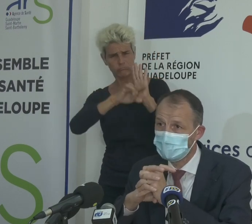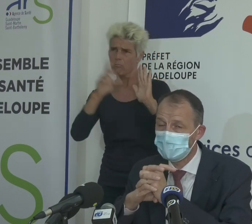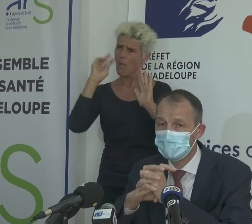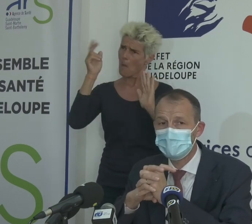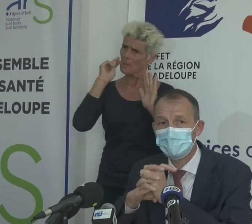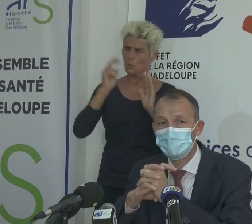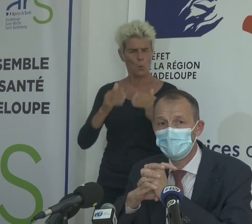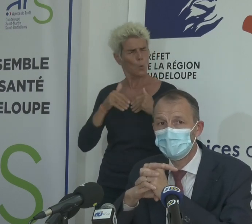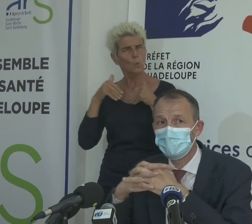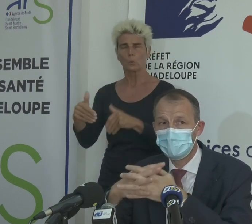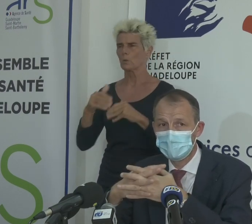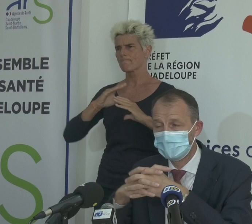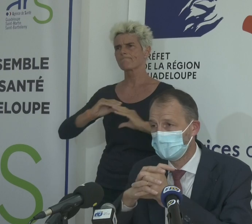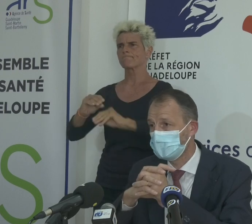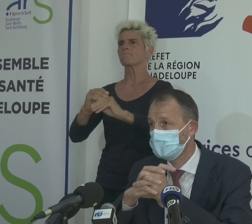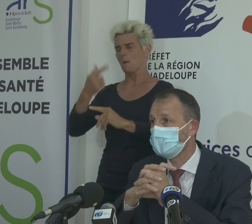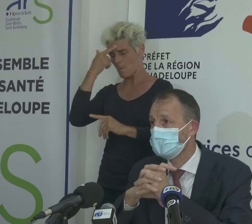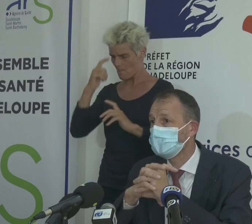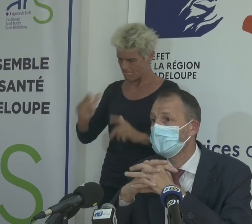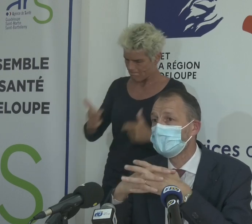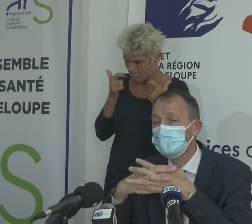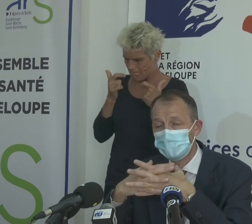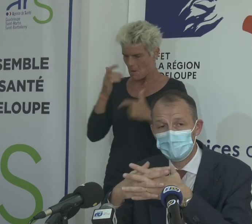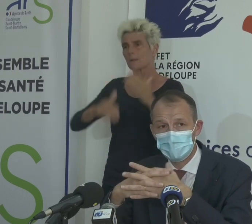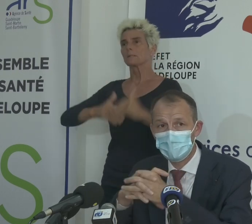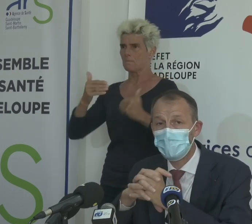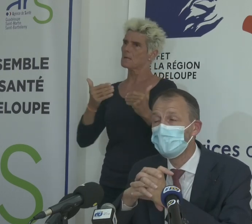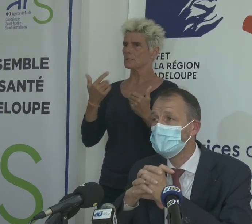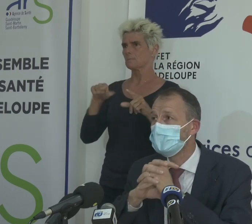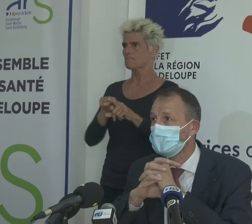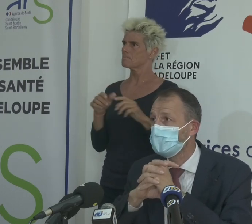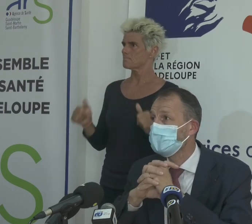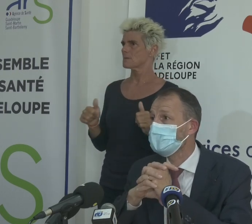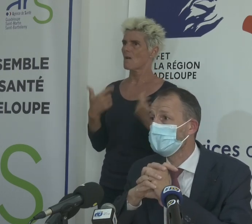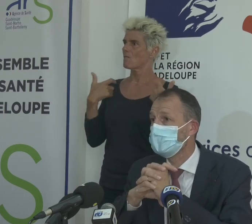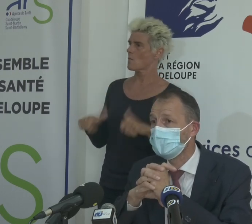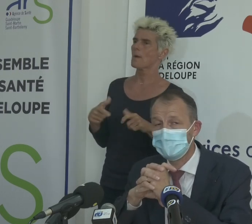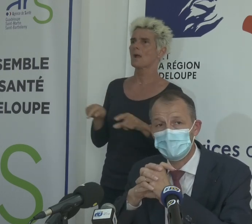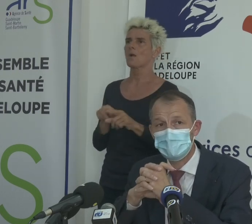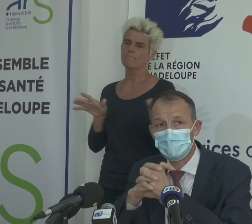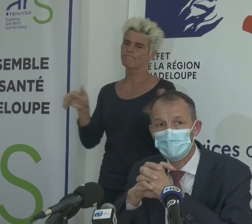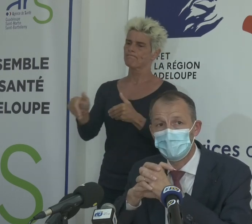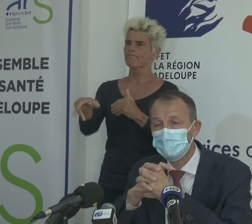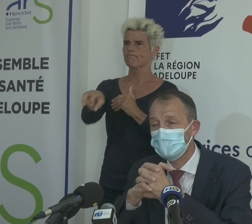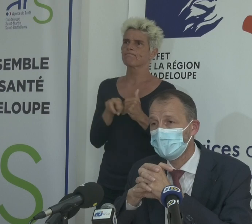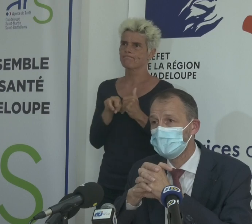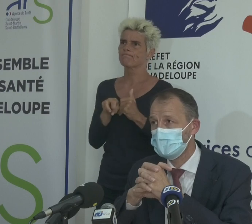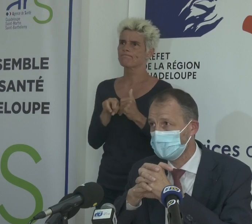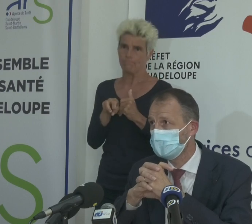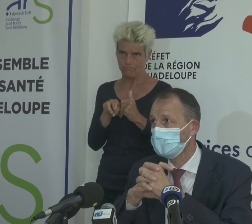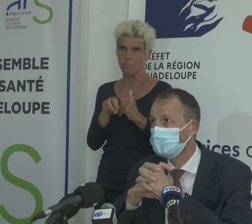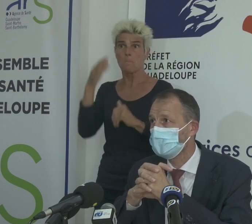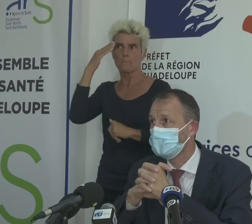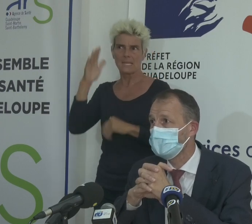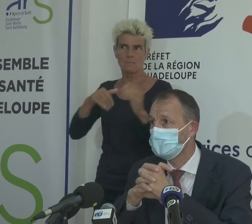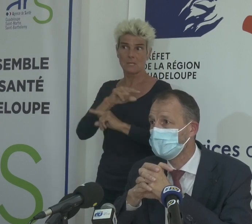continuer à appliquer strictement pour que ça fonctionne, et que nous ne soyons pas obligés d'arriver à une phase de confinement, qui sera celle que nous serons obligés de prendre si